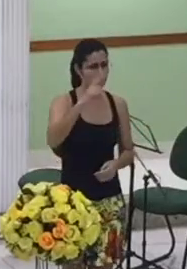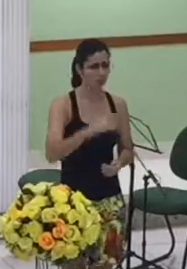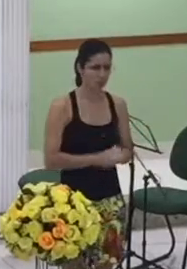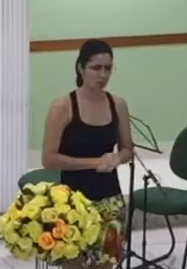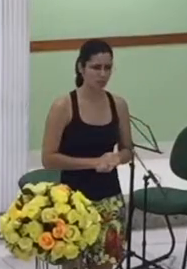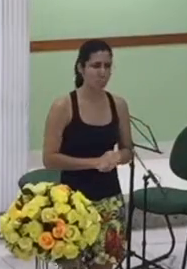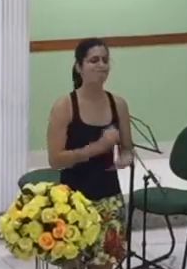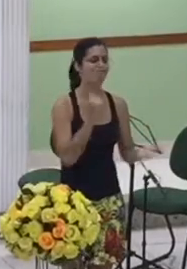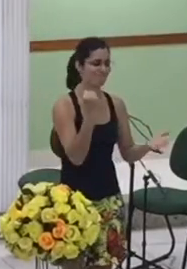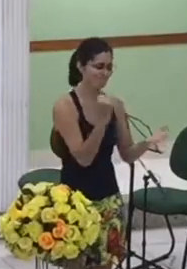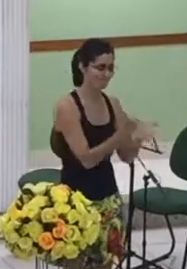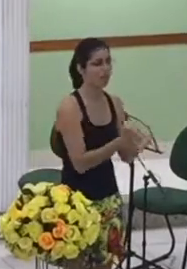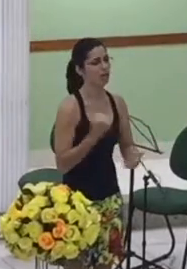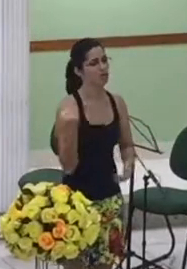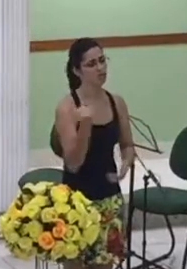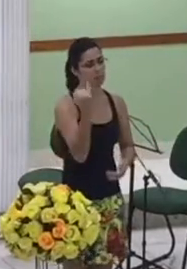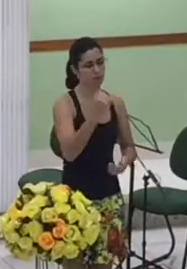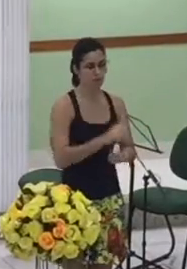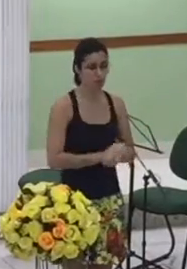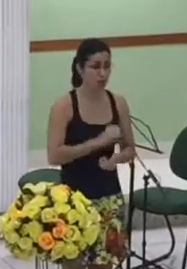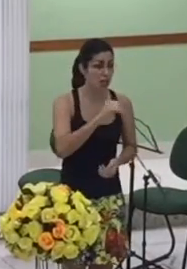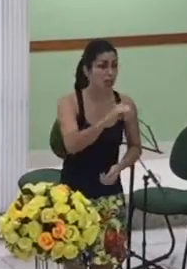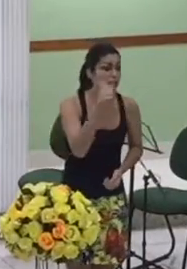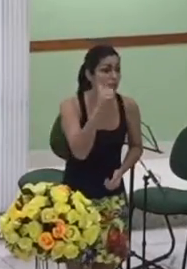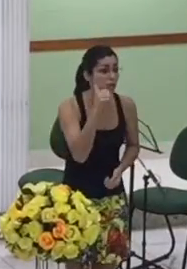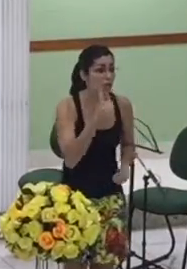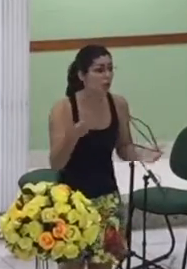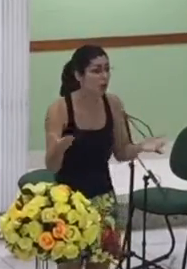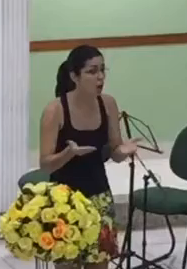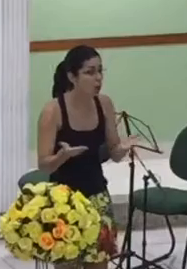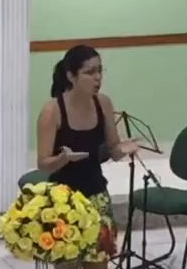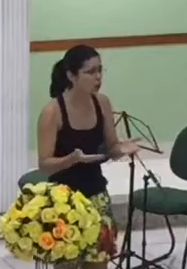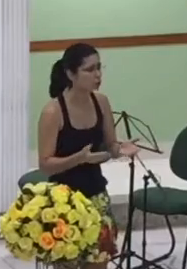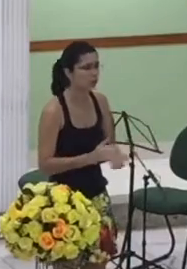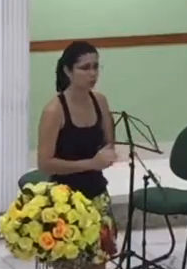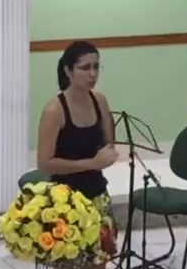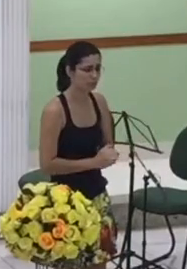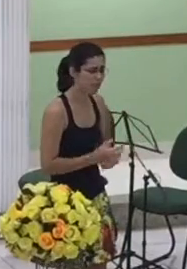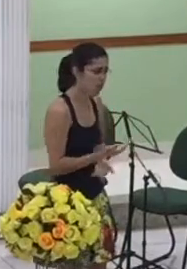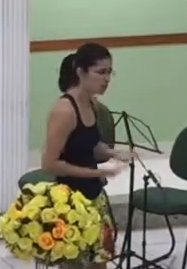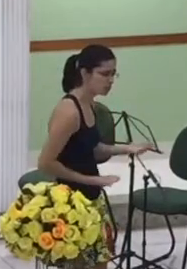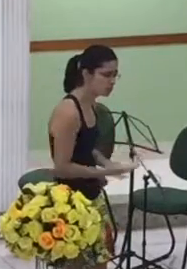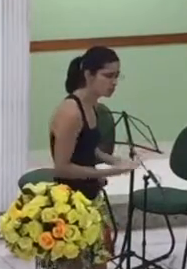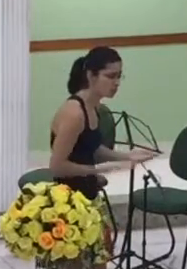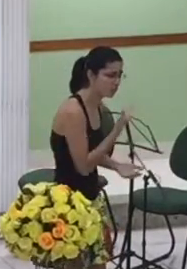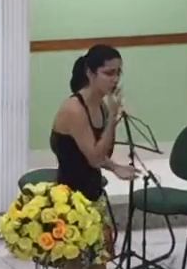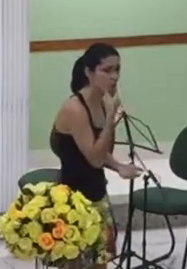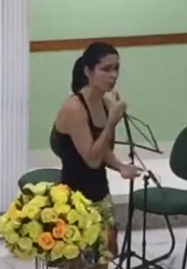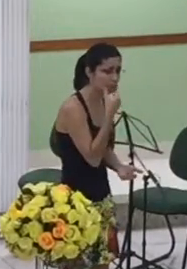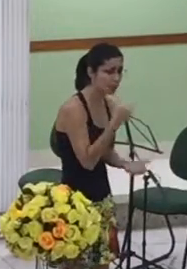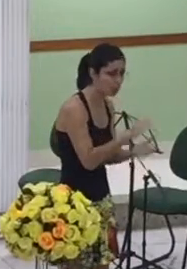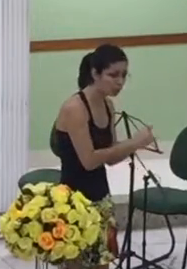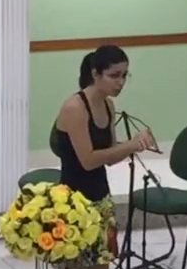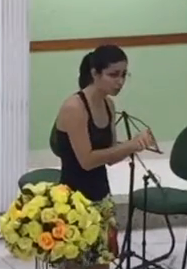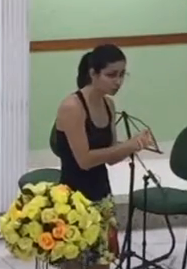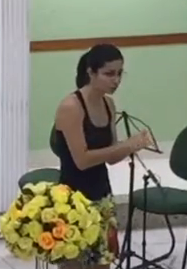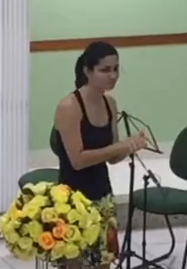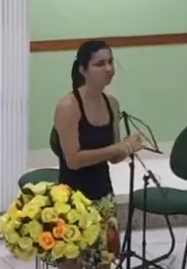vocês mulheres se dedicam aos seus maridos em nome do senhor essa luta se escreverá para a eternidade